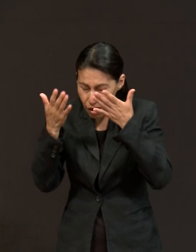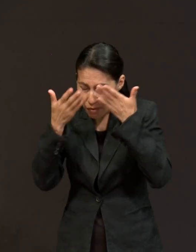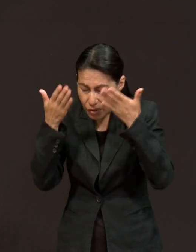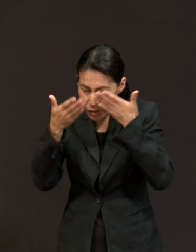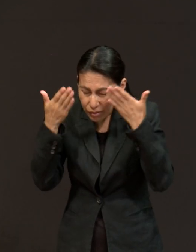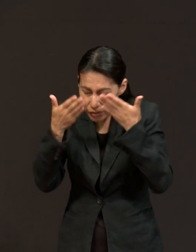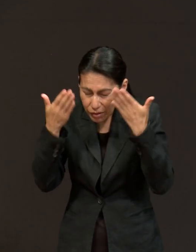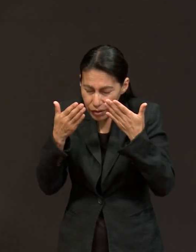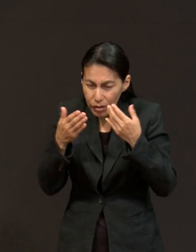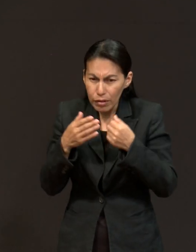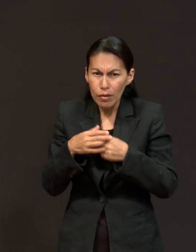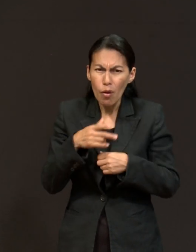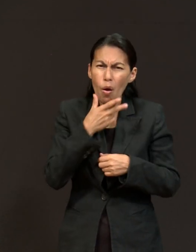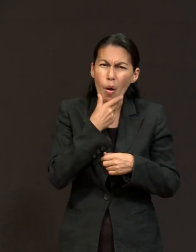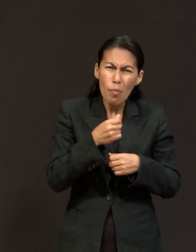de Siloé y lavarse.